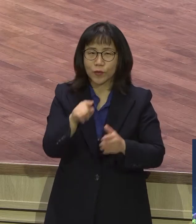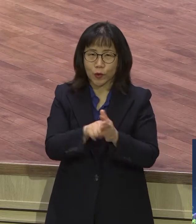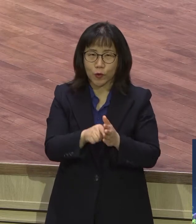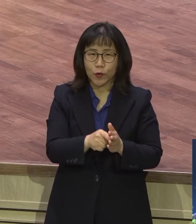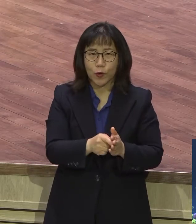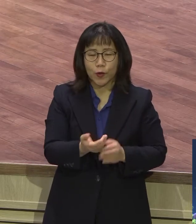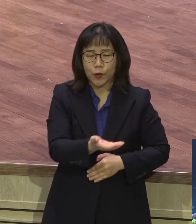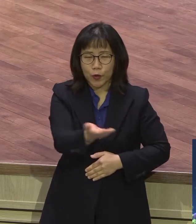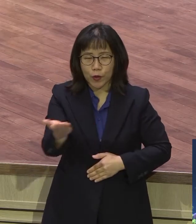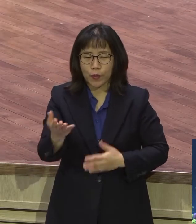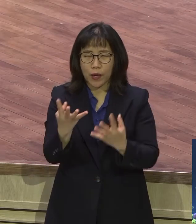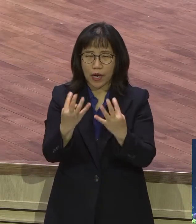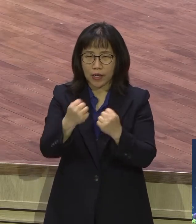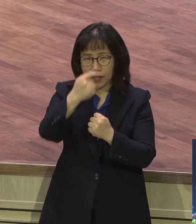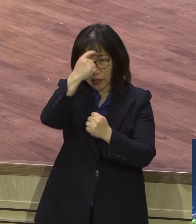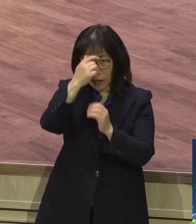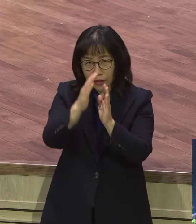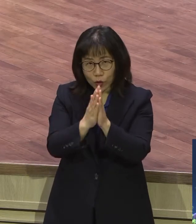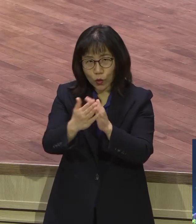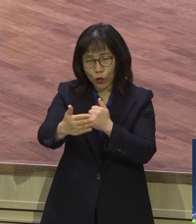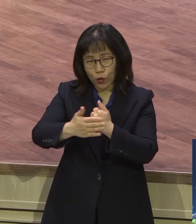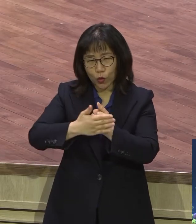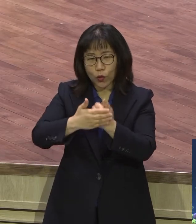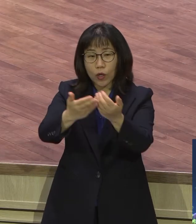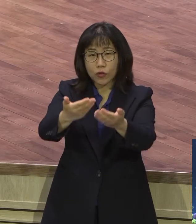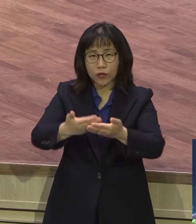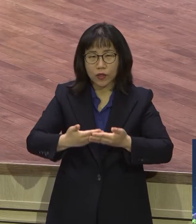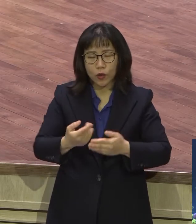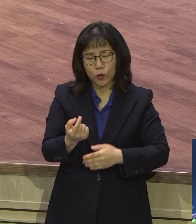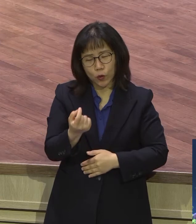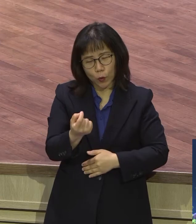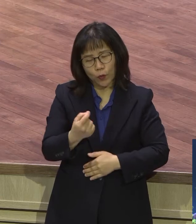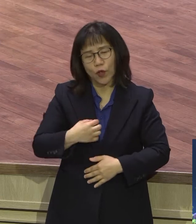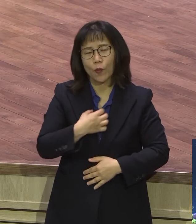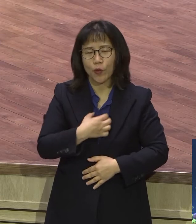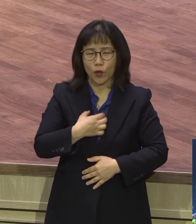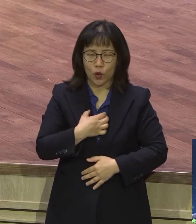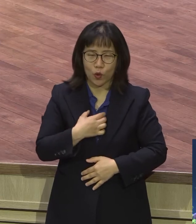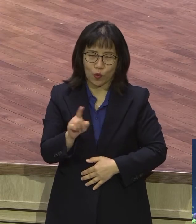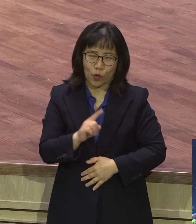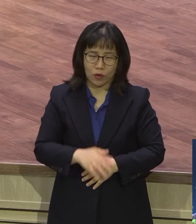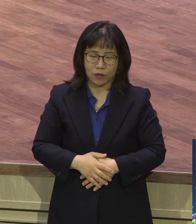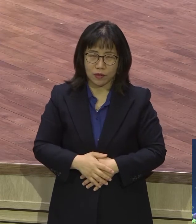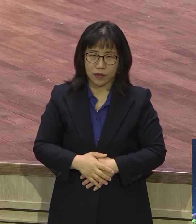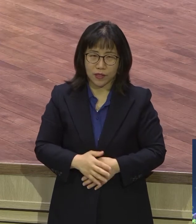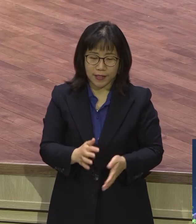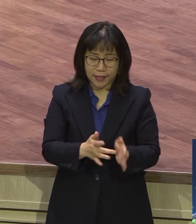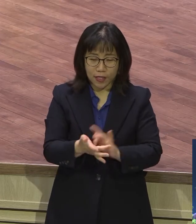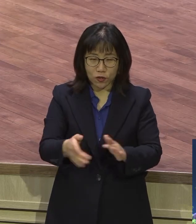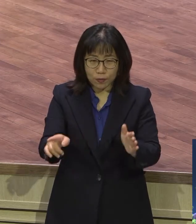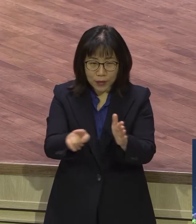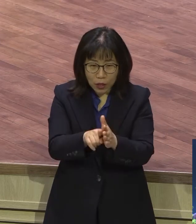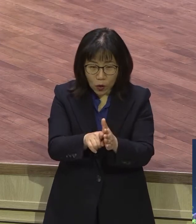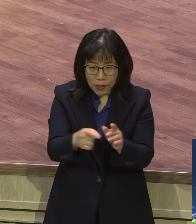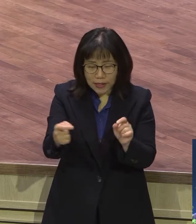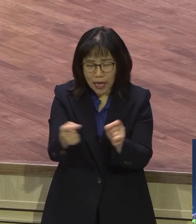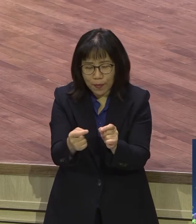바랍니다. 특별히 제가 염려하는 것은 초신자들 초신자들이 이제 예수님께 얼마 안되는데 두 달 동안 이렇게